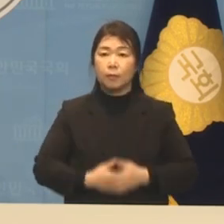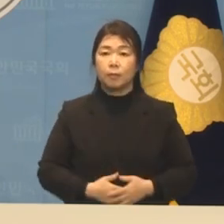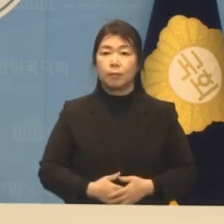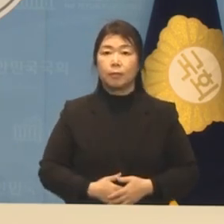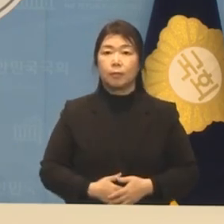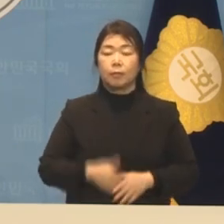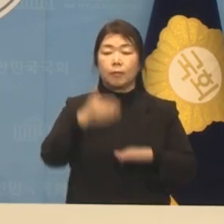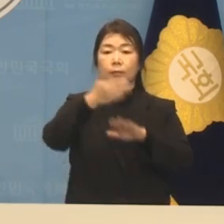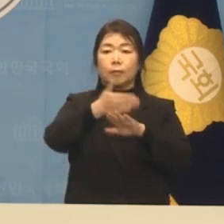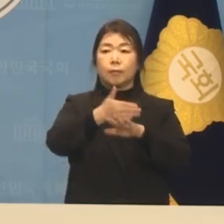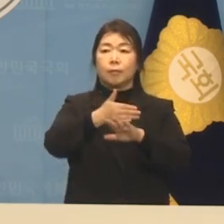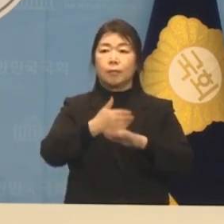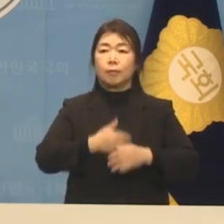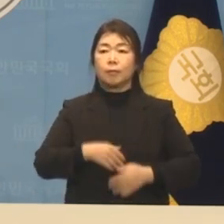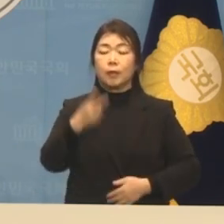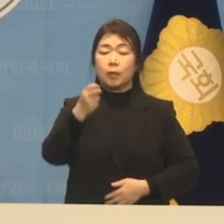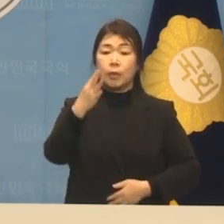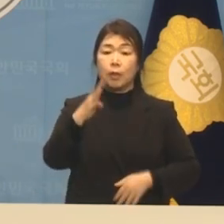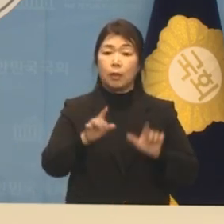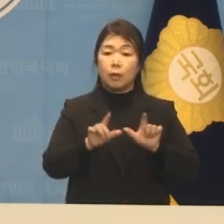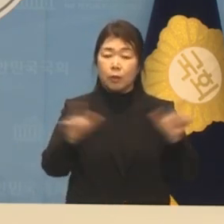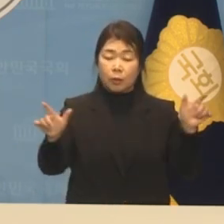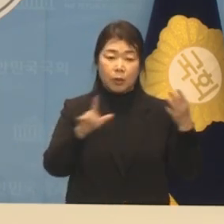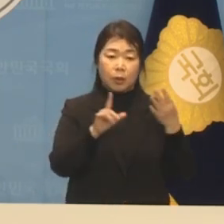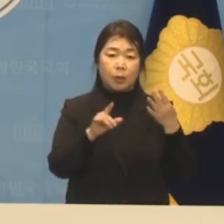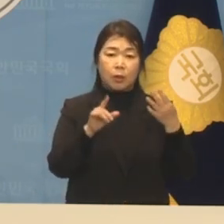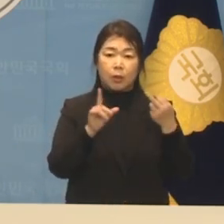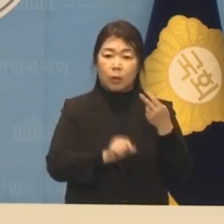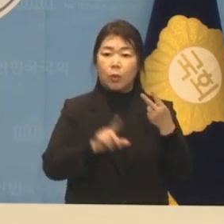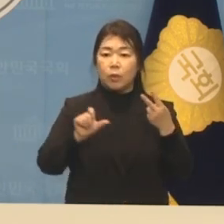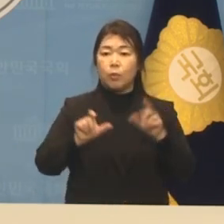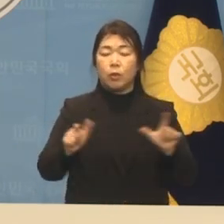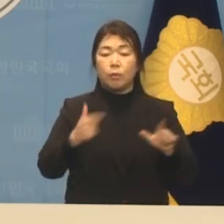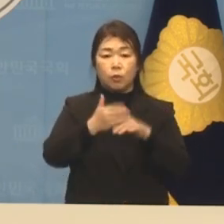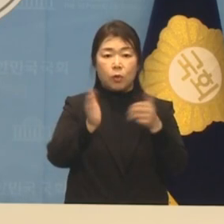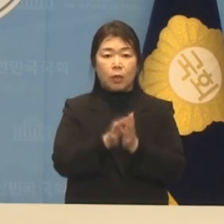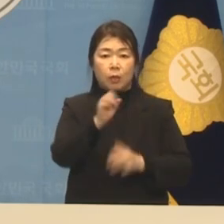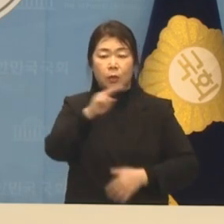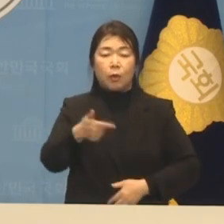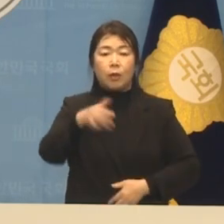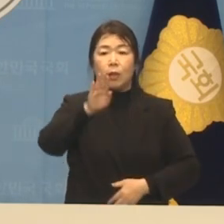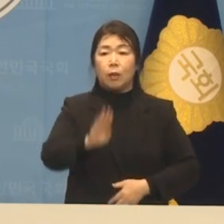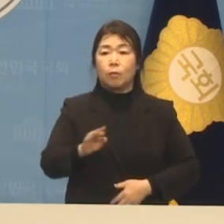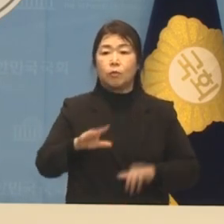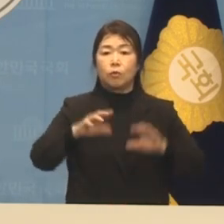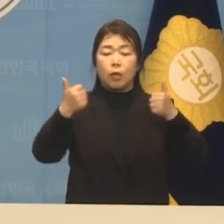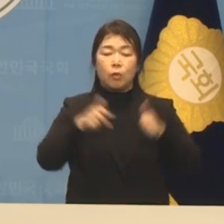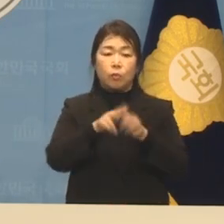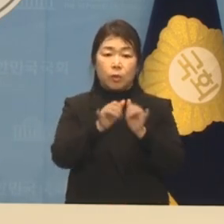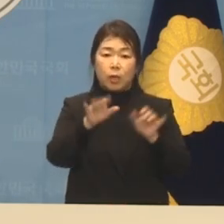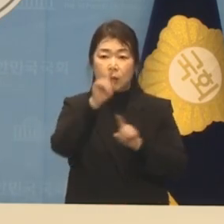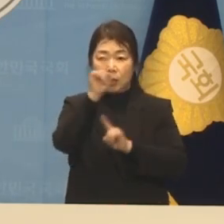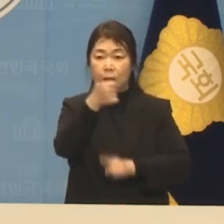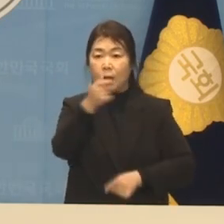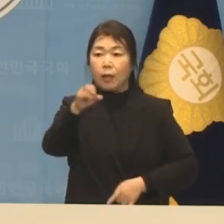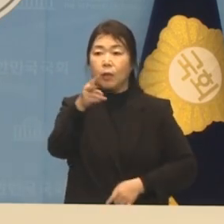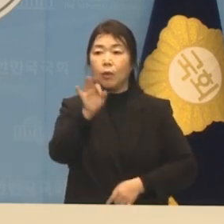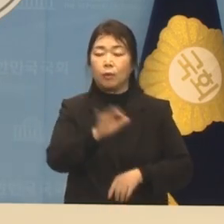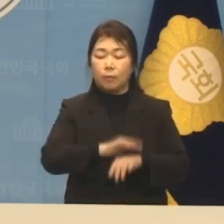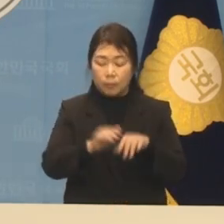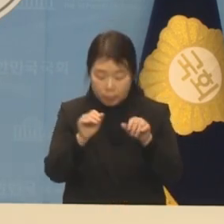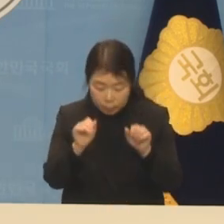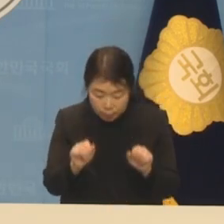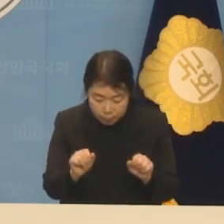네, 감사합니다. 2024년 2월 15일, 더불어민주당 양천갑 국회의원 예비 후보 이나영 네,